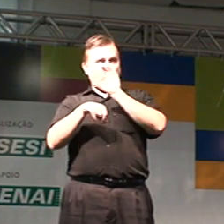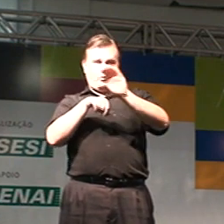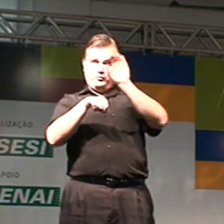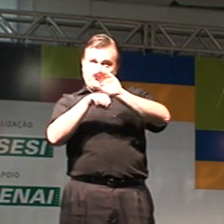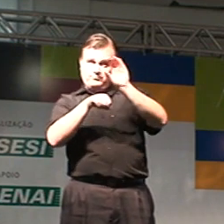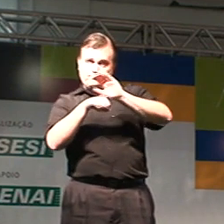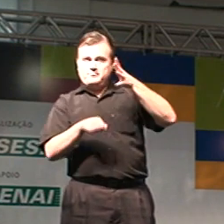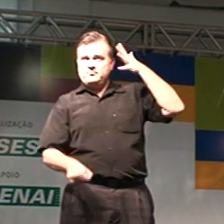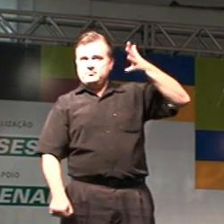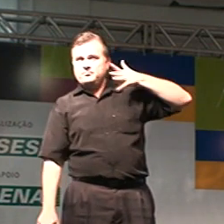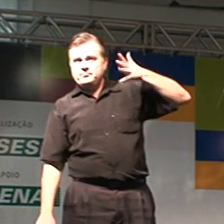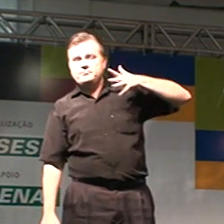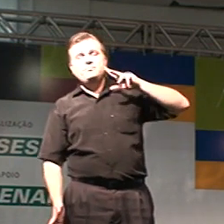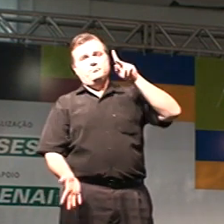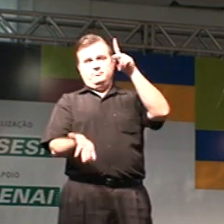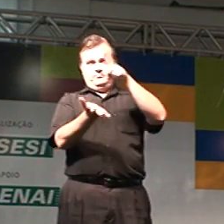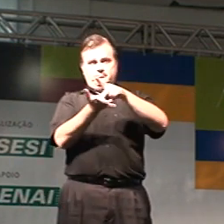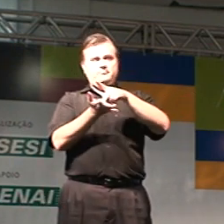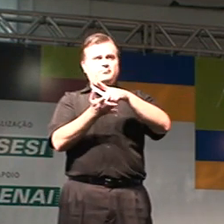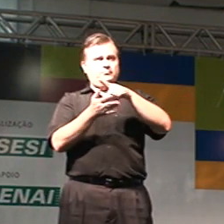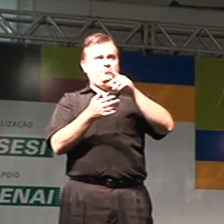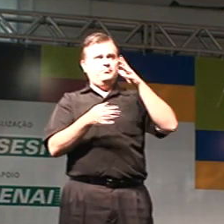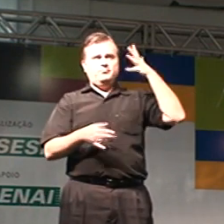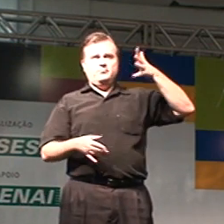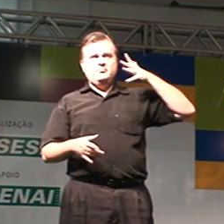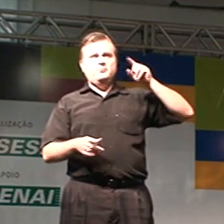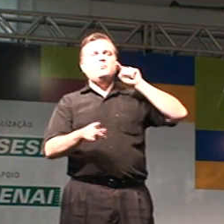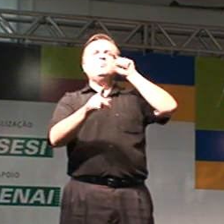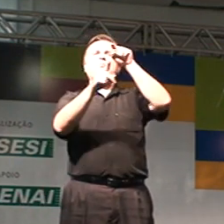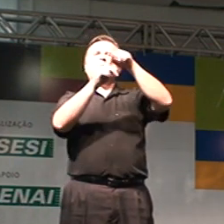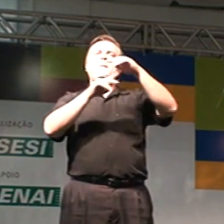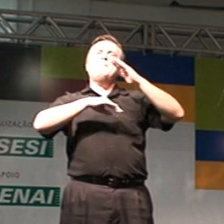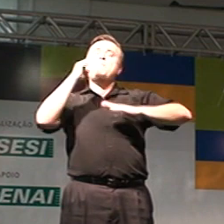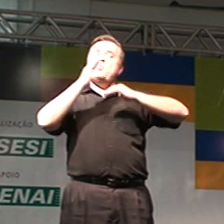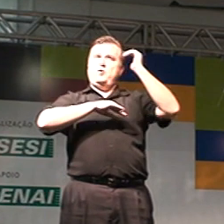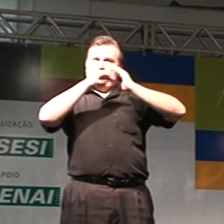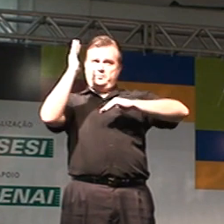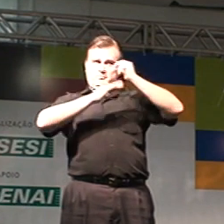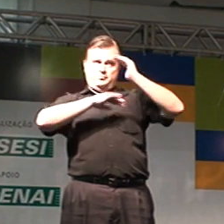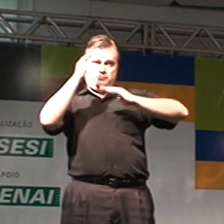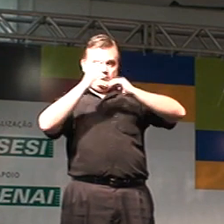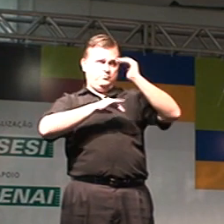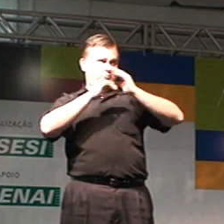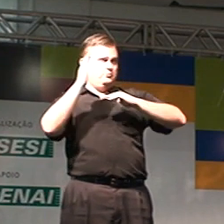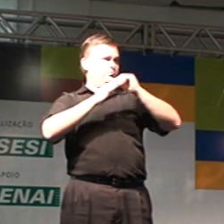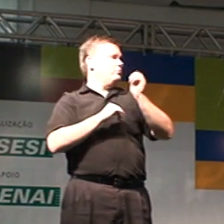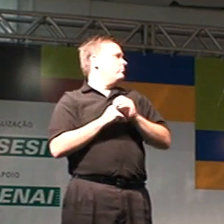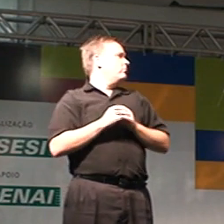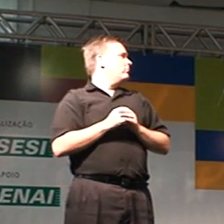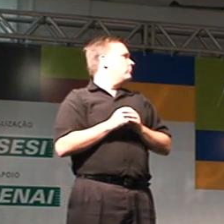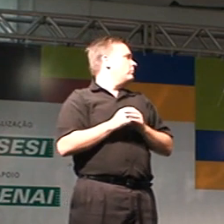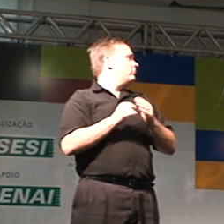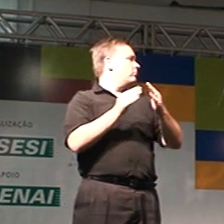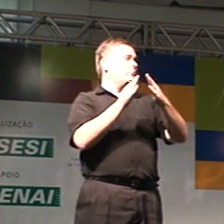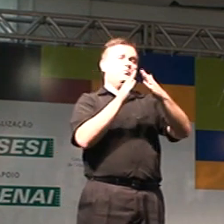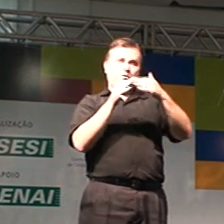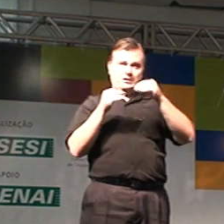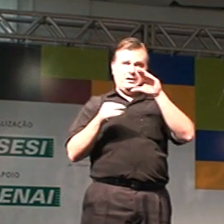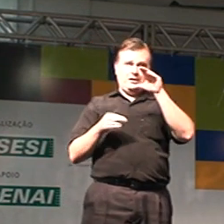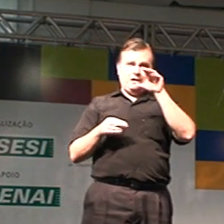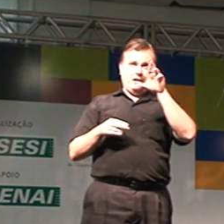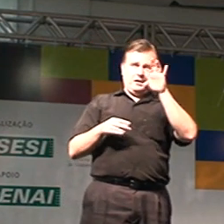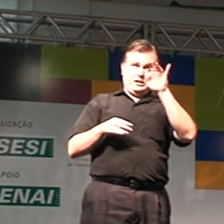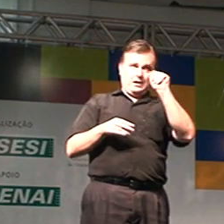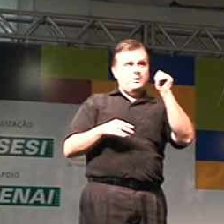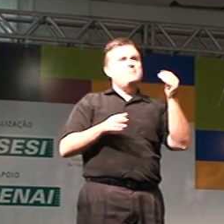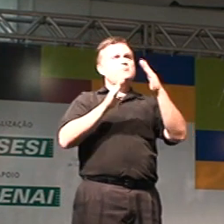essas paletas. E, na realidade, o eu faço, direcionado mais a profissionais. O cara me pediu que eu viesse a